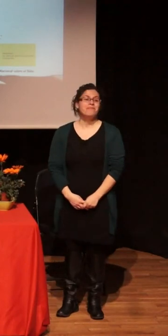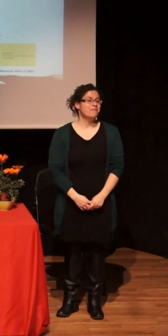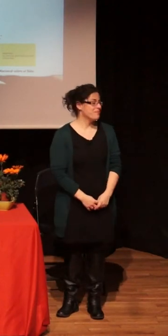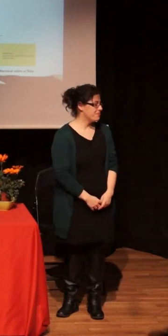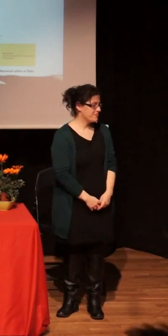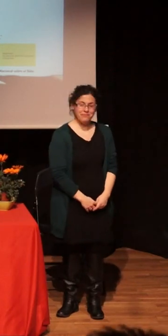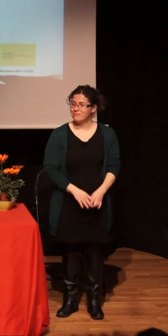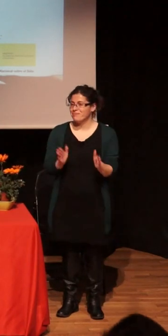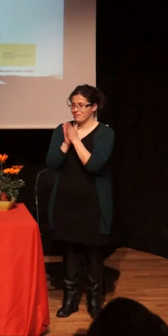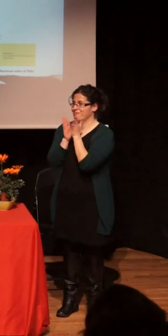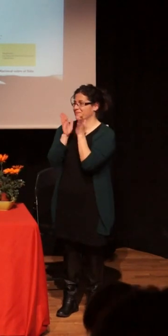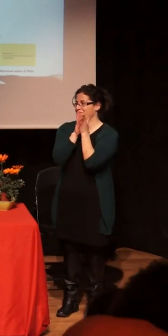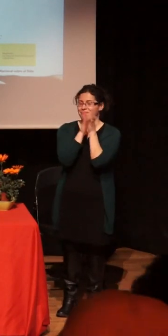A la siguiente vez. Gracias. Gracias.